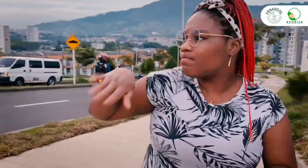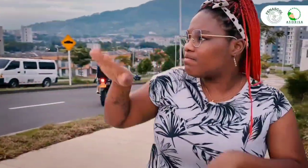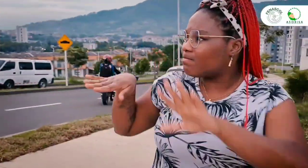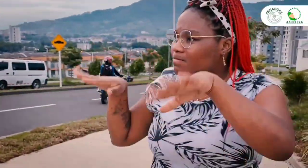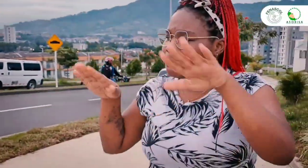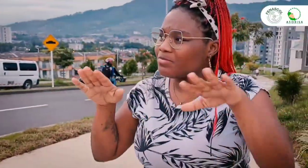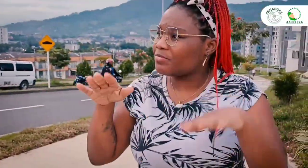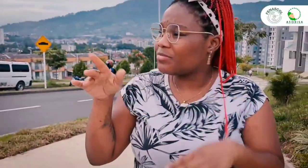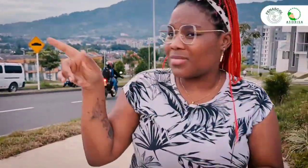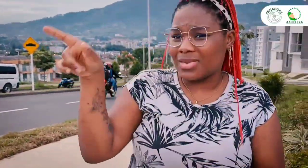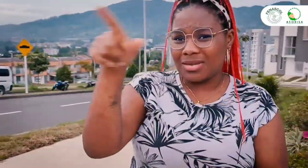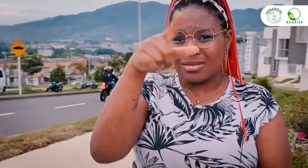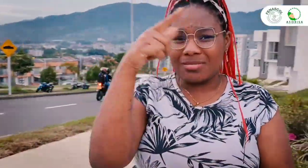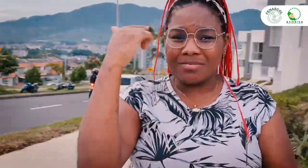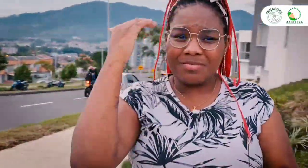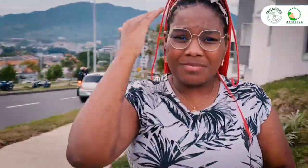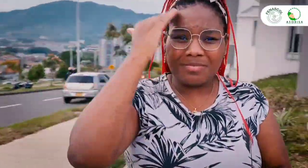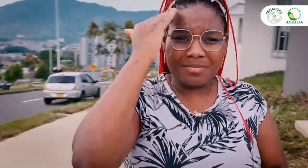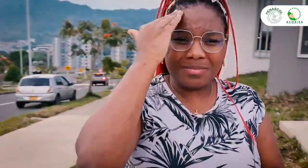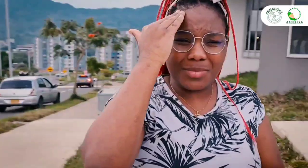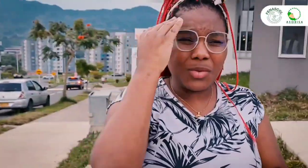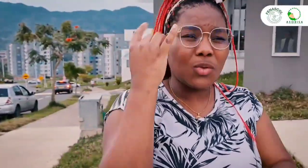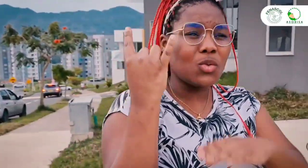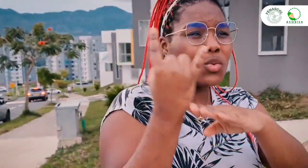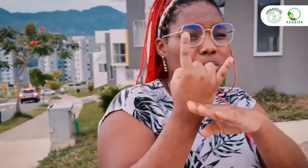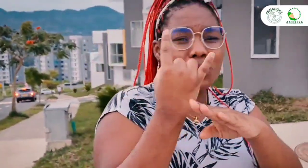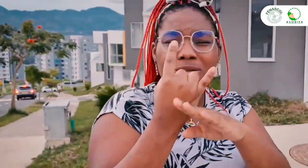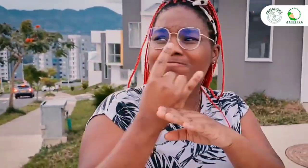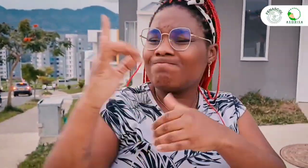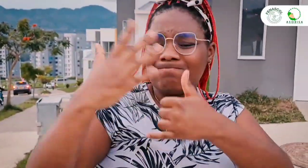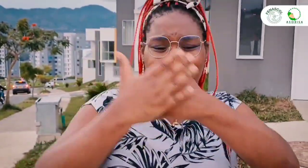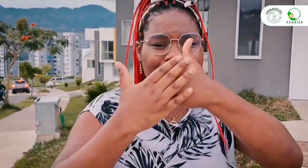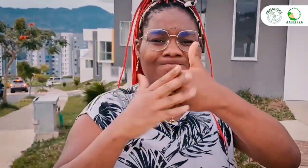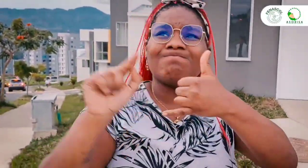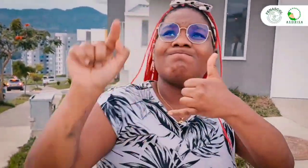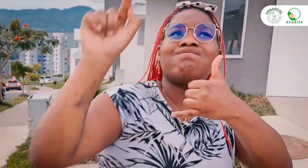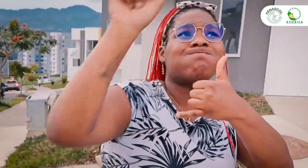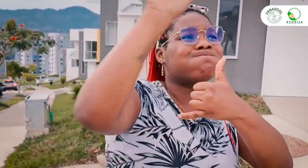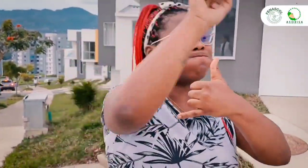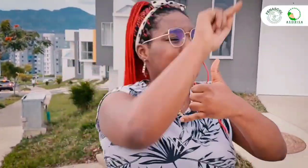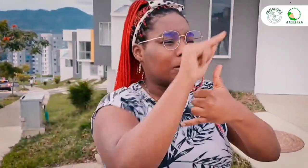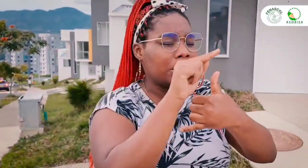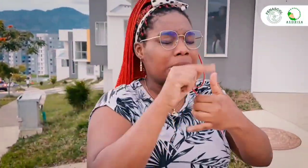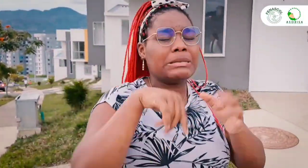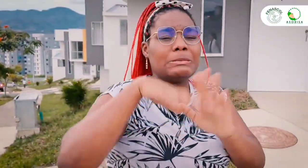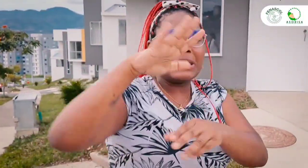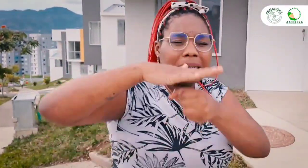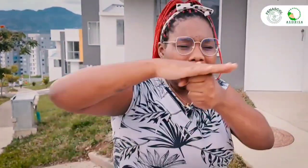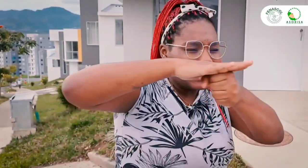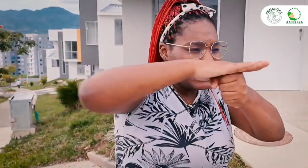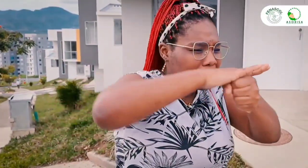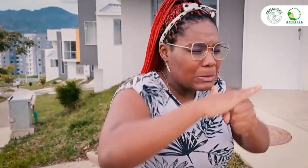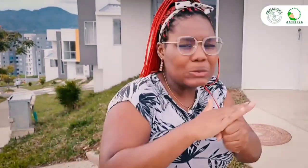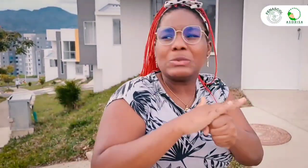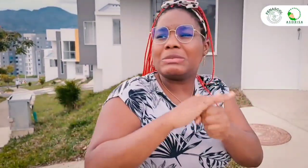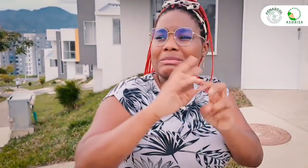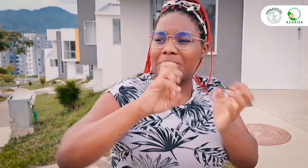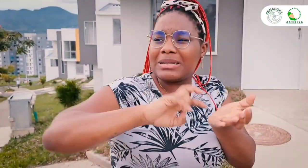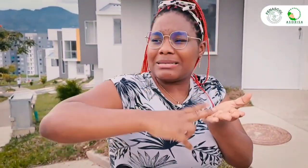Chicas, sabemos que en toda Colombia se está evidenciando situaciones alrededor de